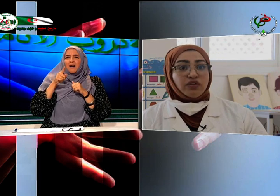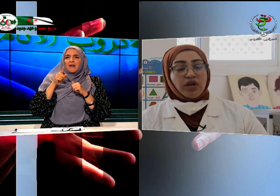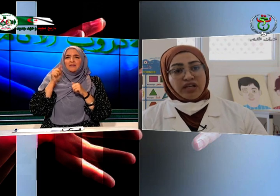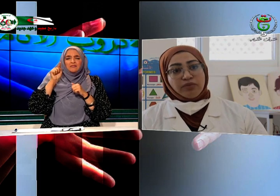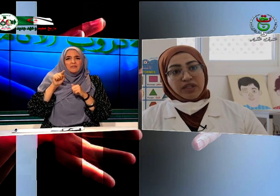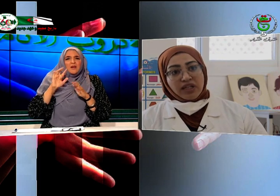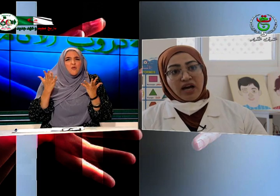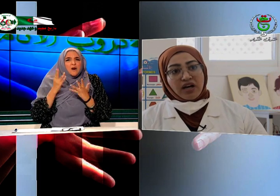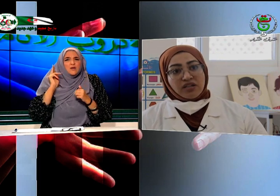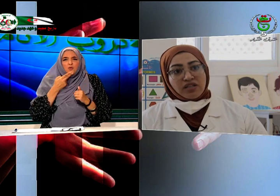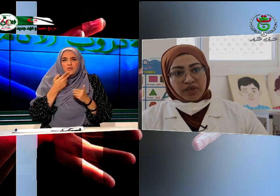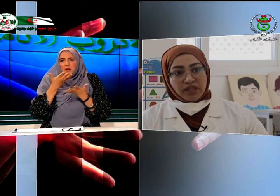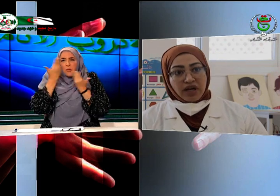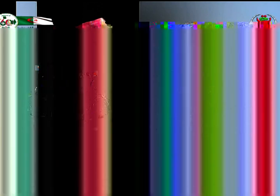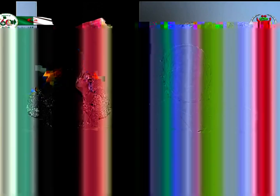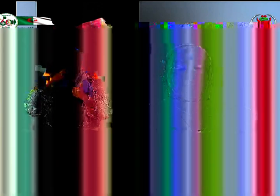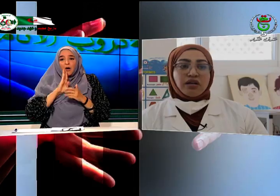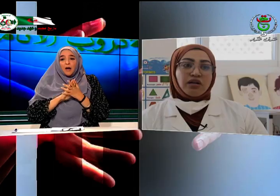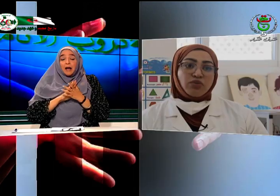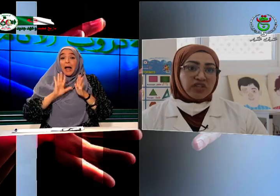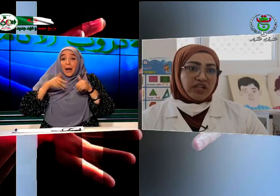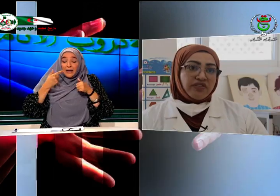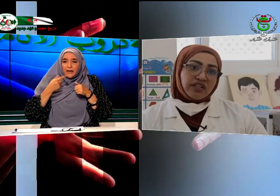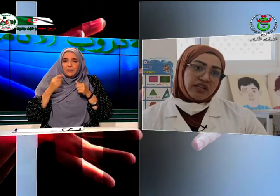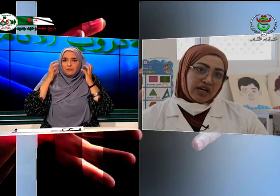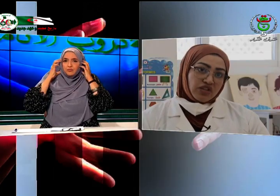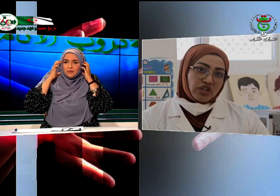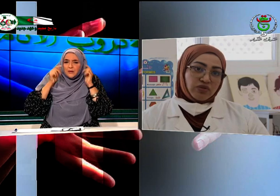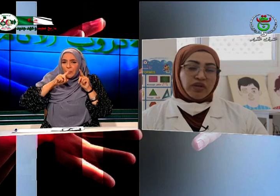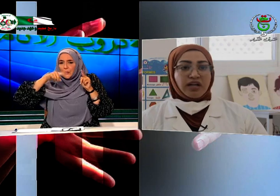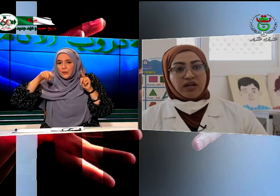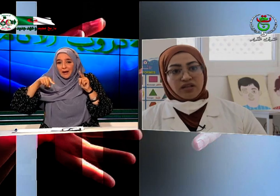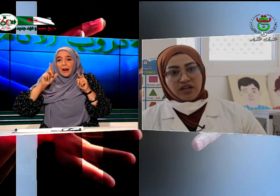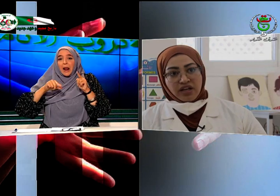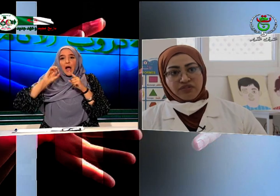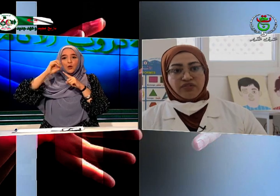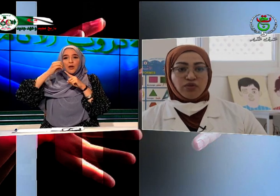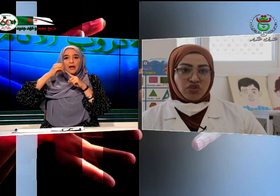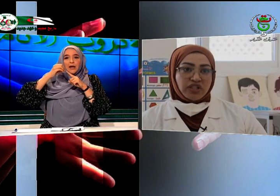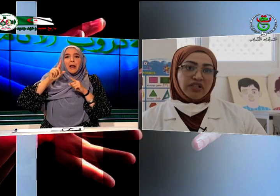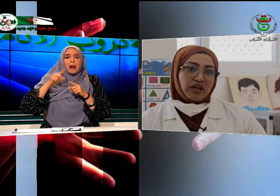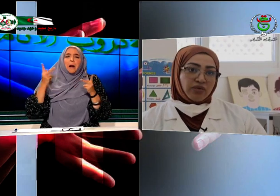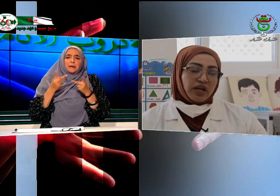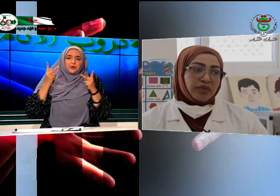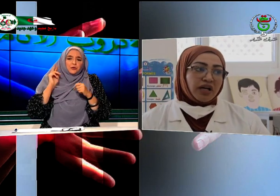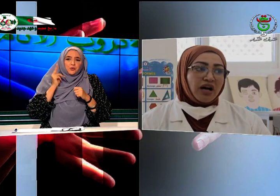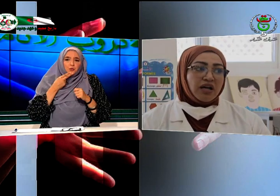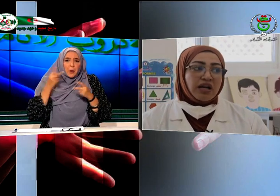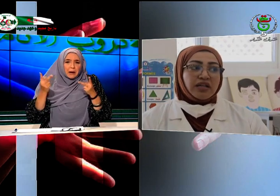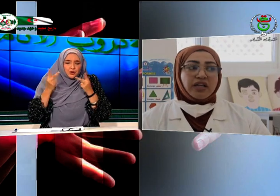يعاني من إعاقة سمعية مختلفة الدرجات هناك الخفيفة والشديدة والعميقة يعني